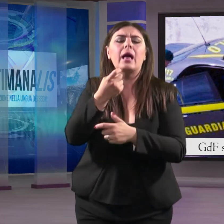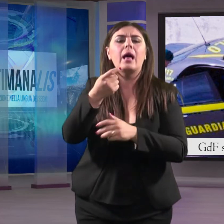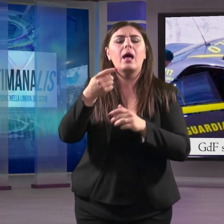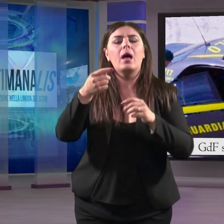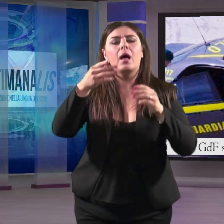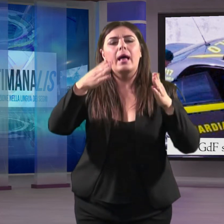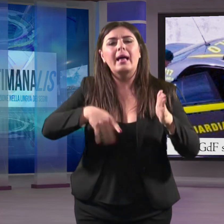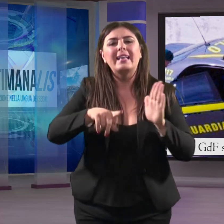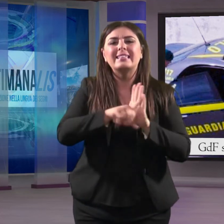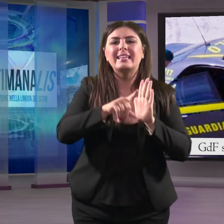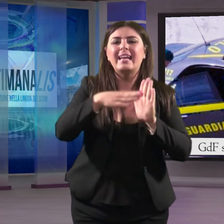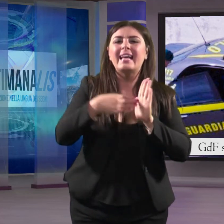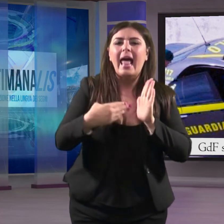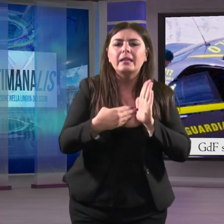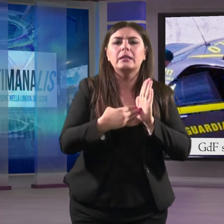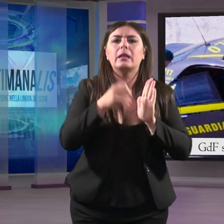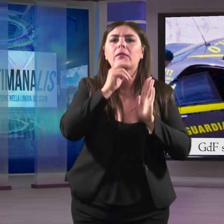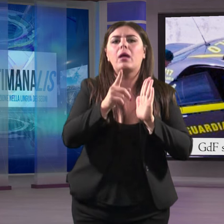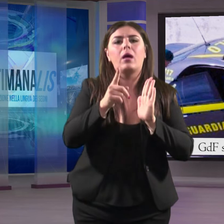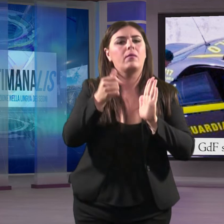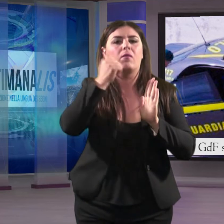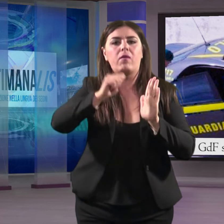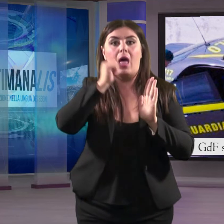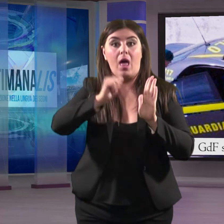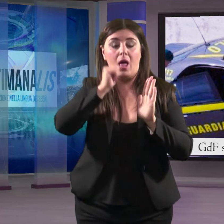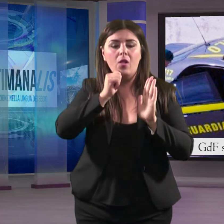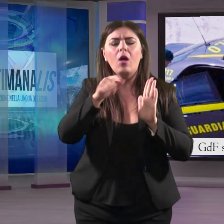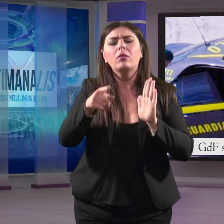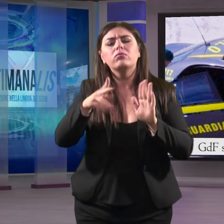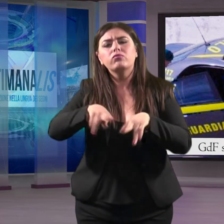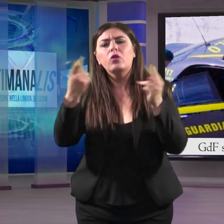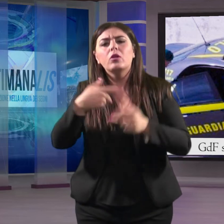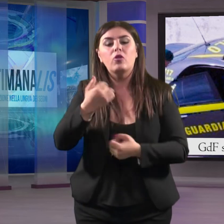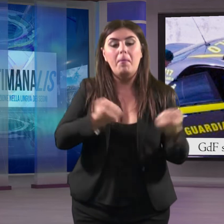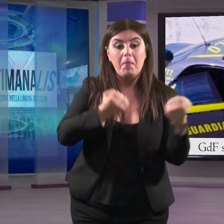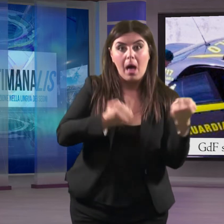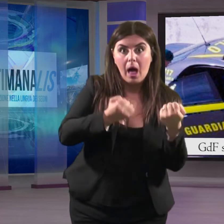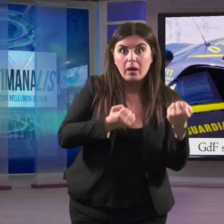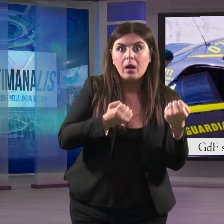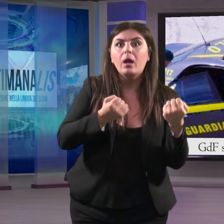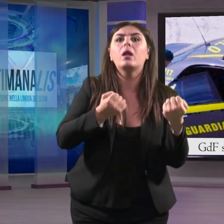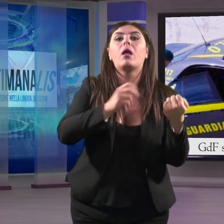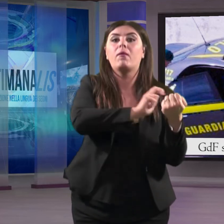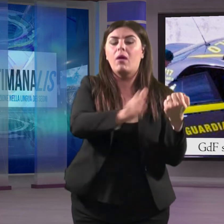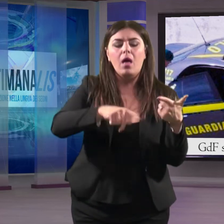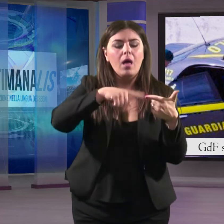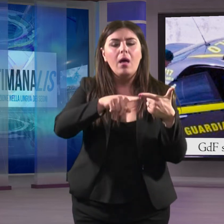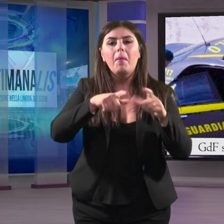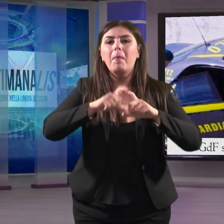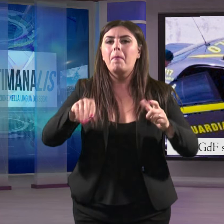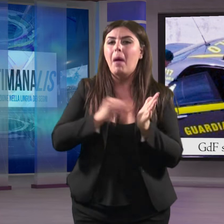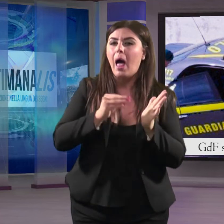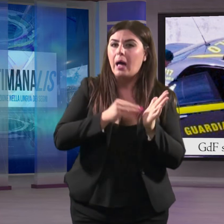Il provvedimento di sequestro, dunque, ha riguardato un'autovettura, diversi rapporti bancari e finanziari,